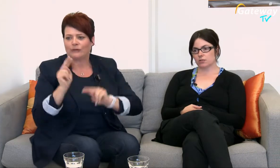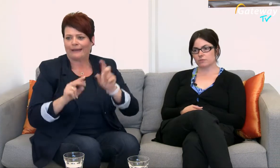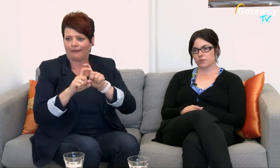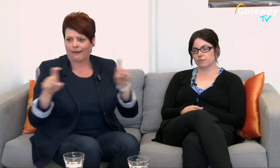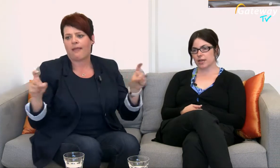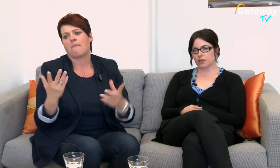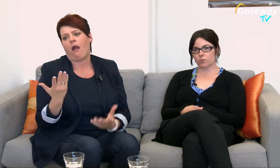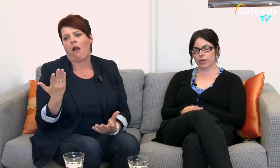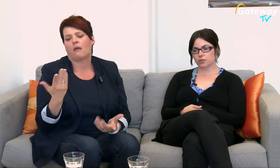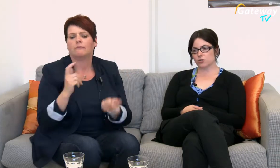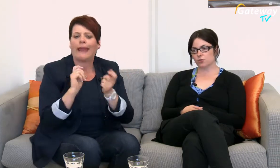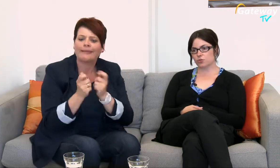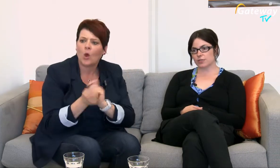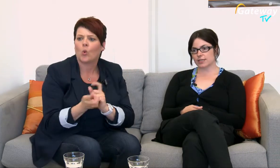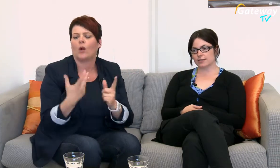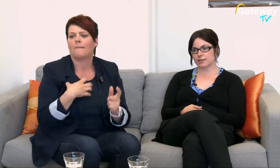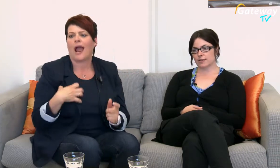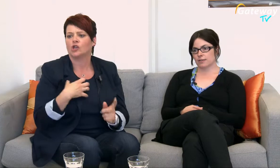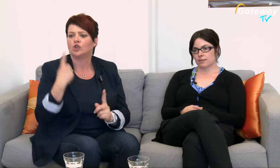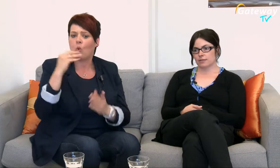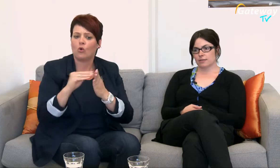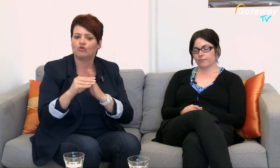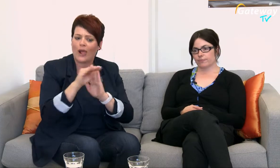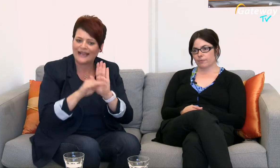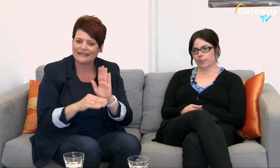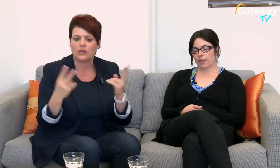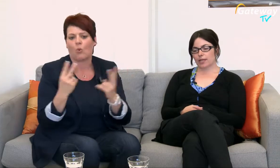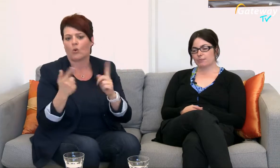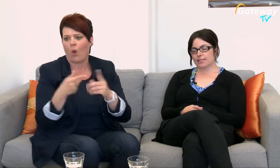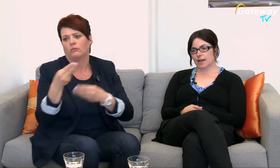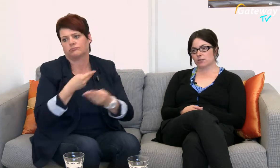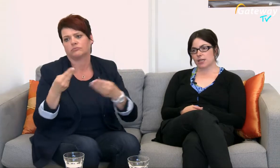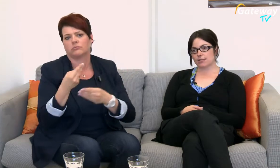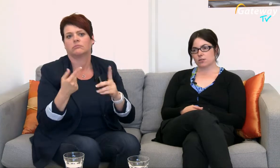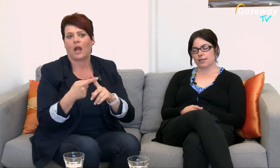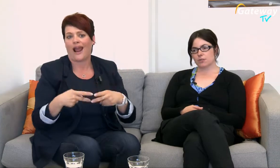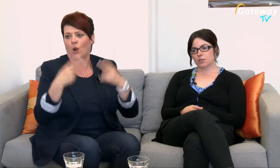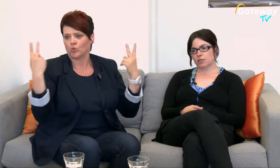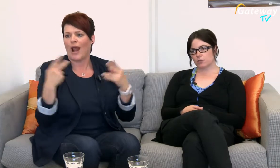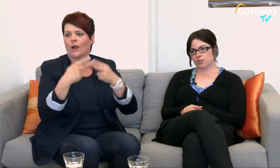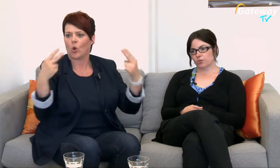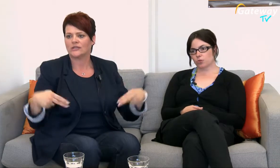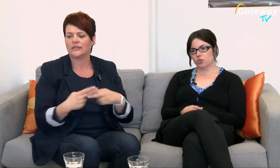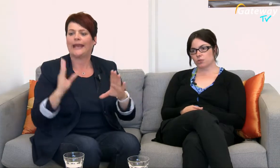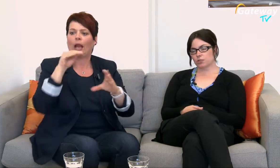Änderung bayerisches Hochschulgesetz Dann gibt es ja aktuell das Konzept inklusive Hochschule,